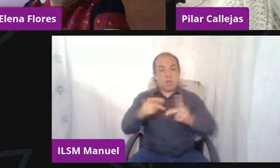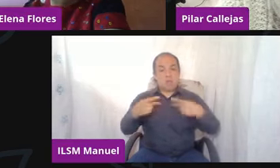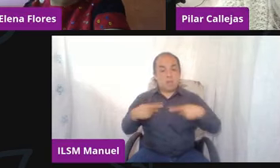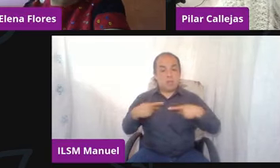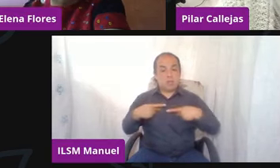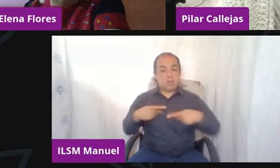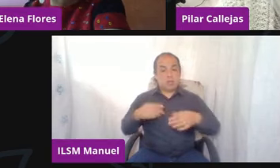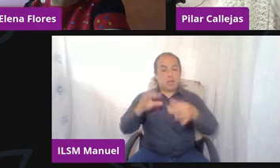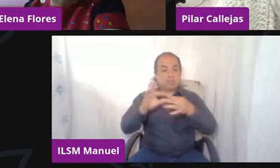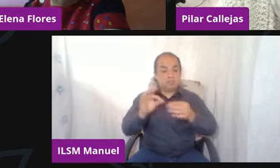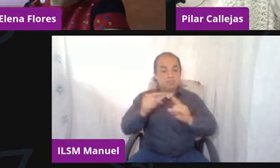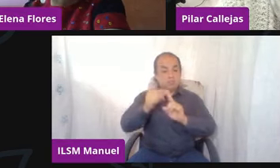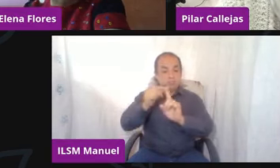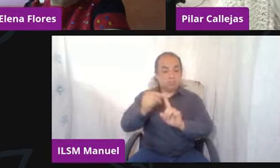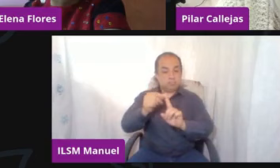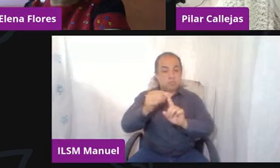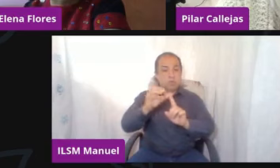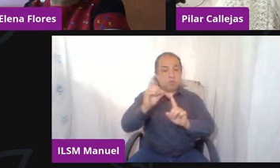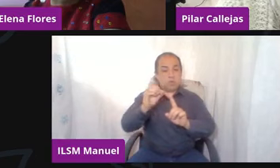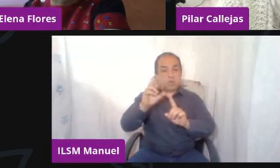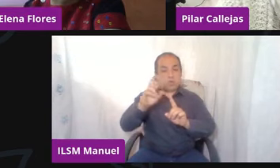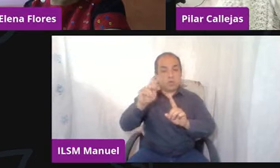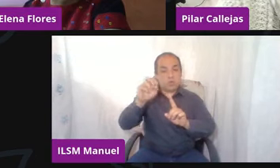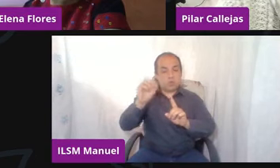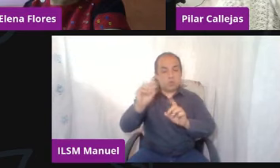Que muchas veces puede ser un licenciado en psicología